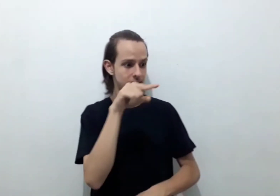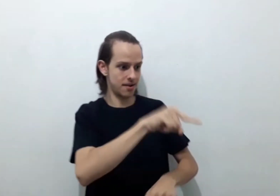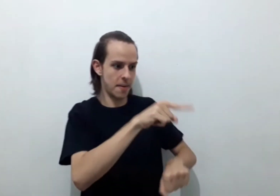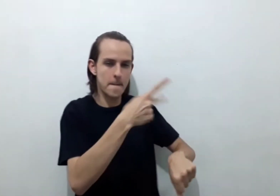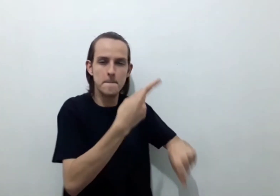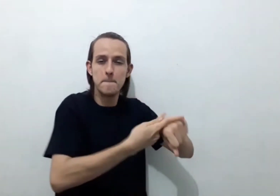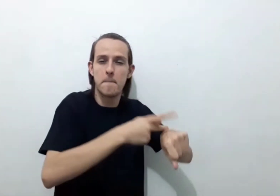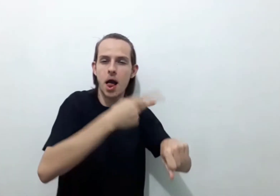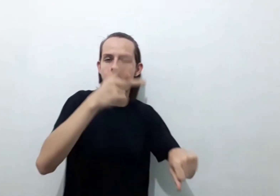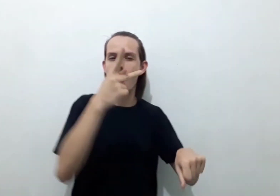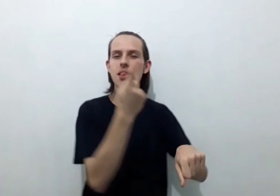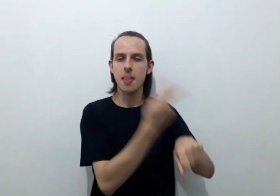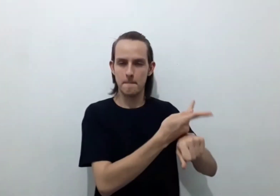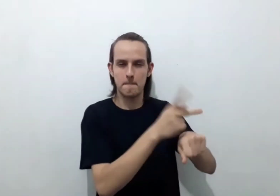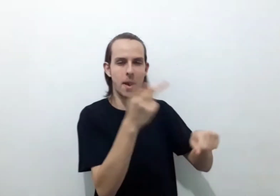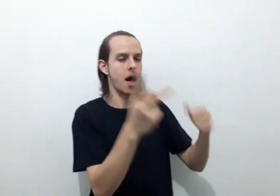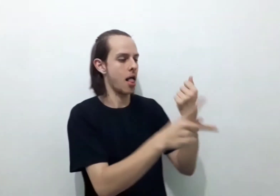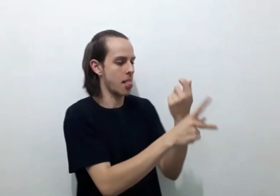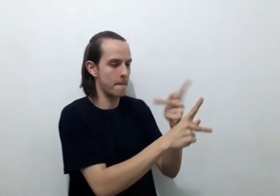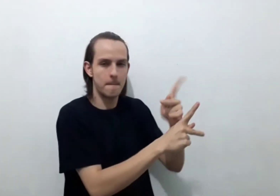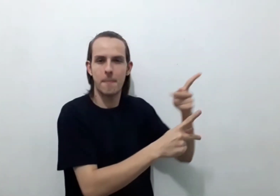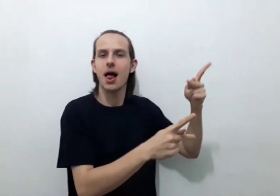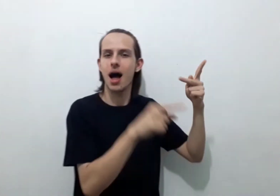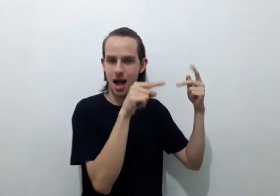A prata será como a lama